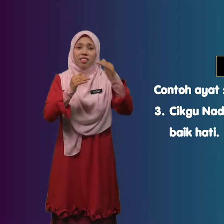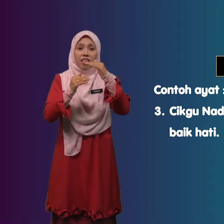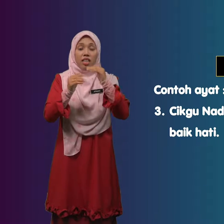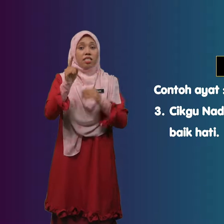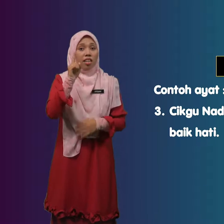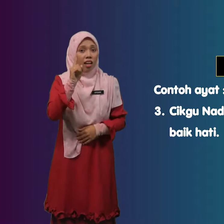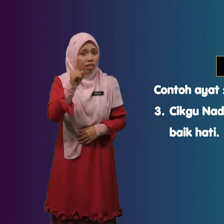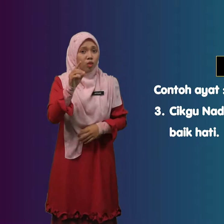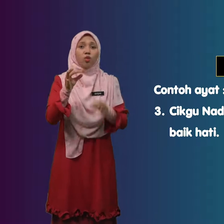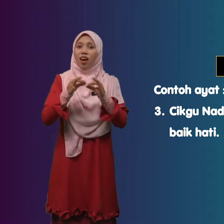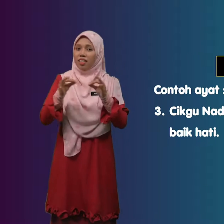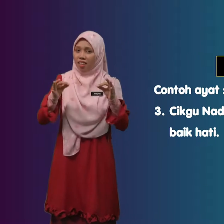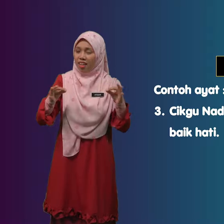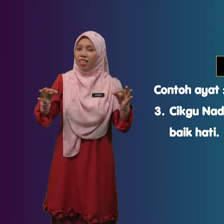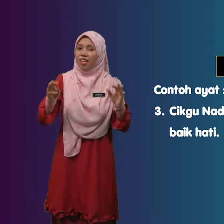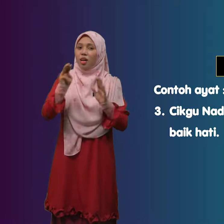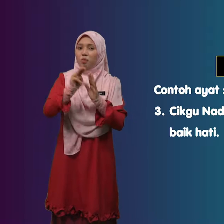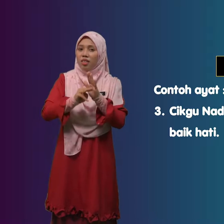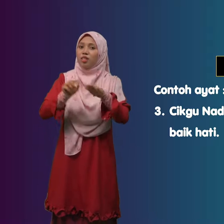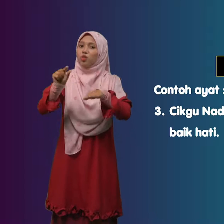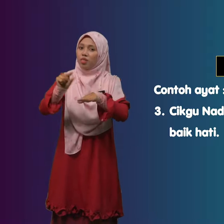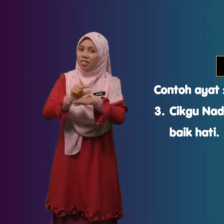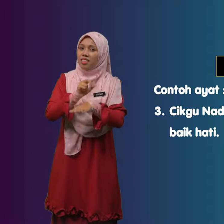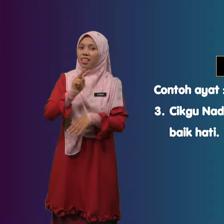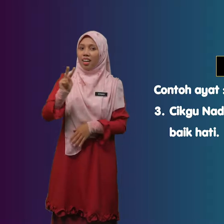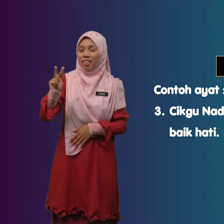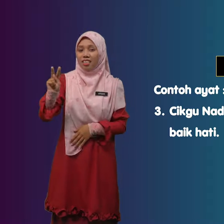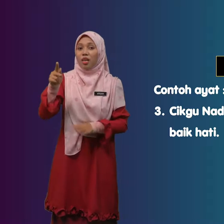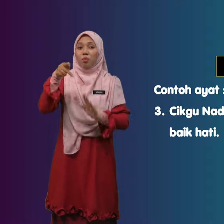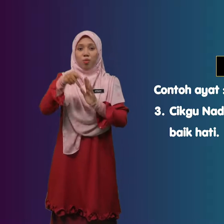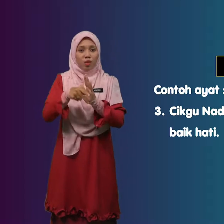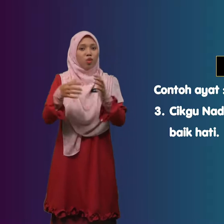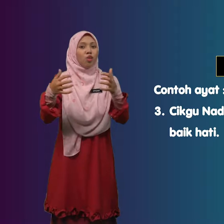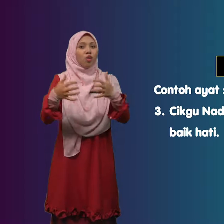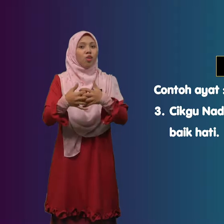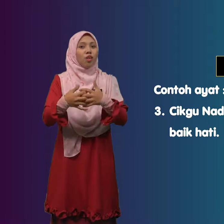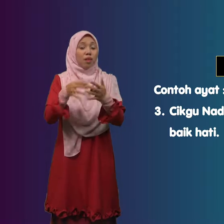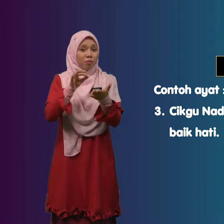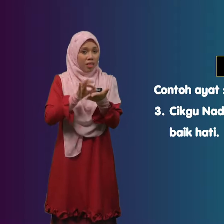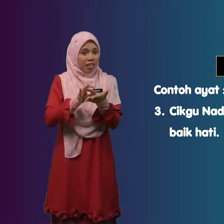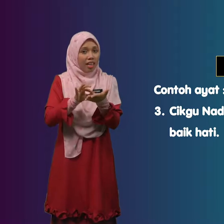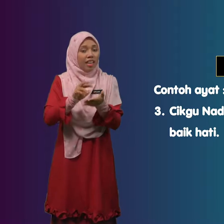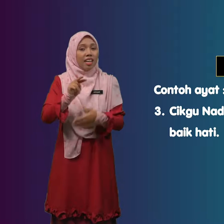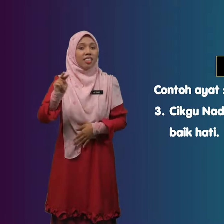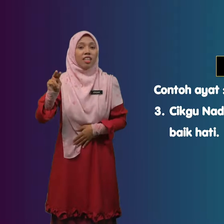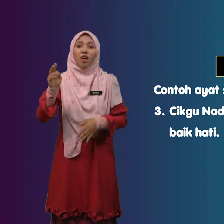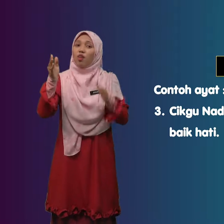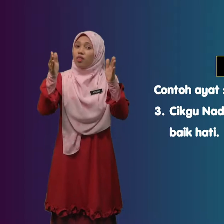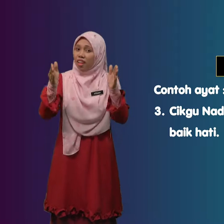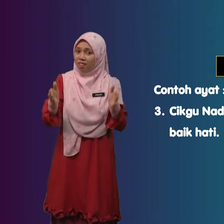Satu Ayat Menggunakan Penjodoh Bilangan Orang